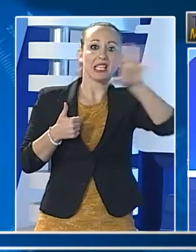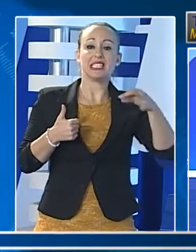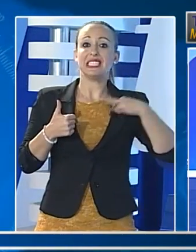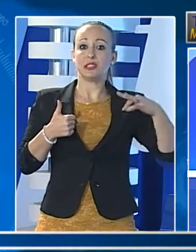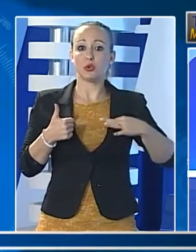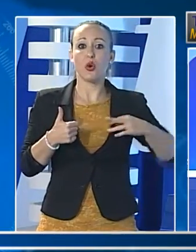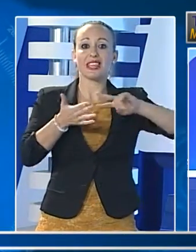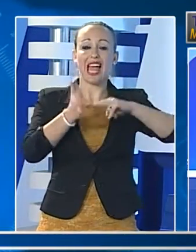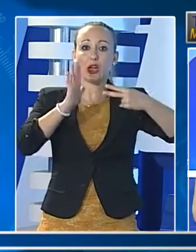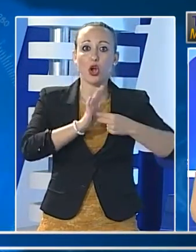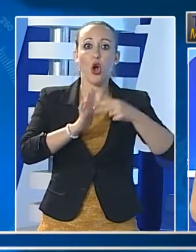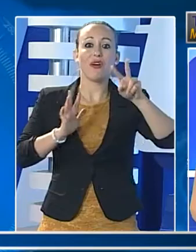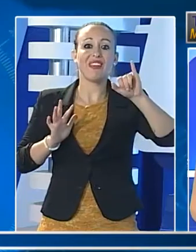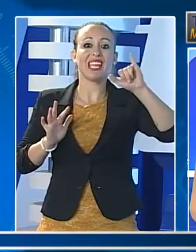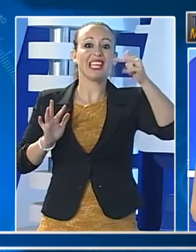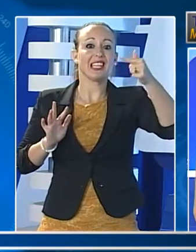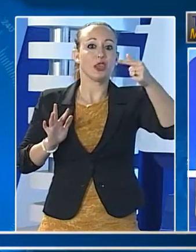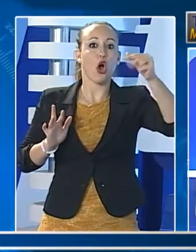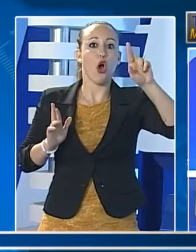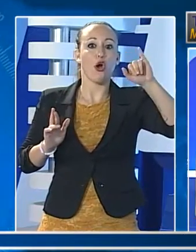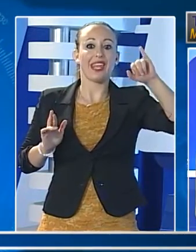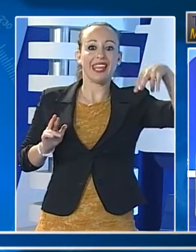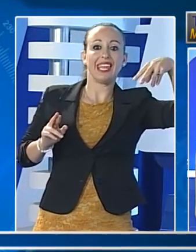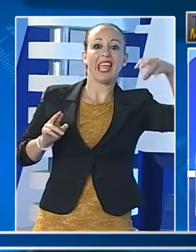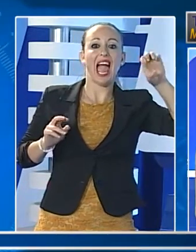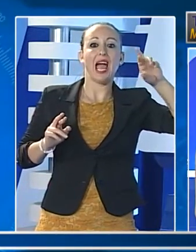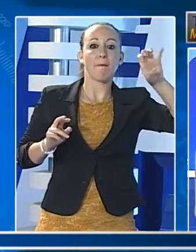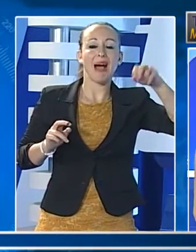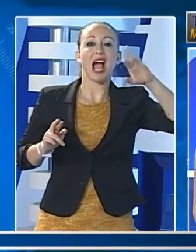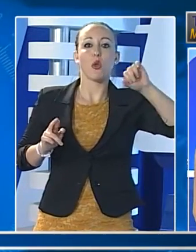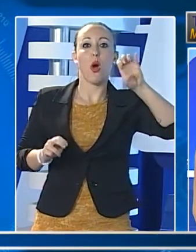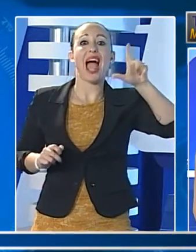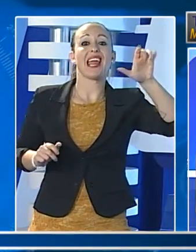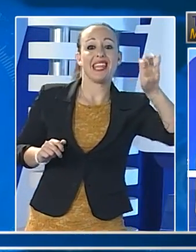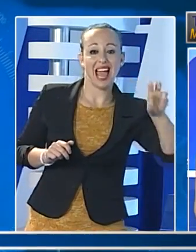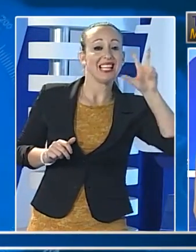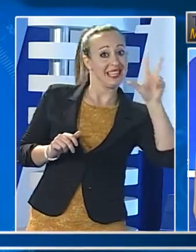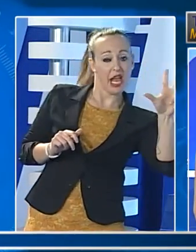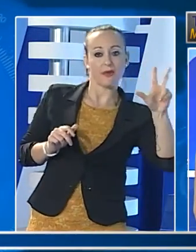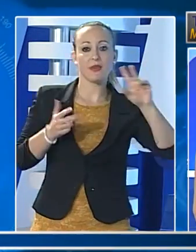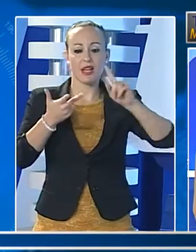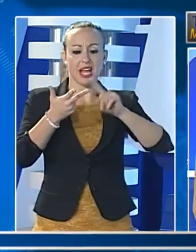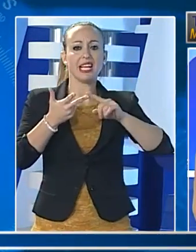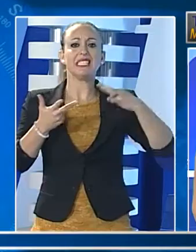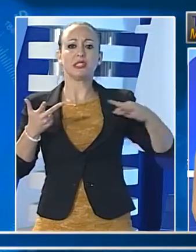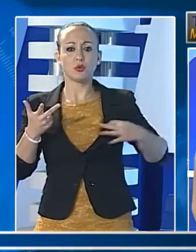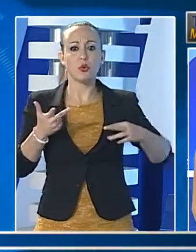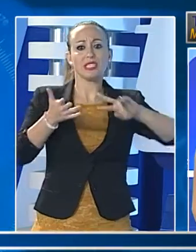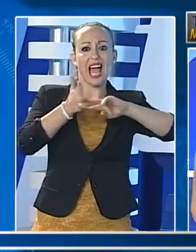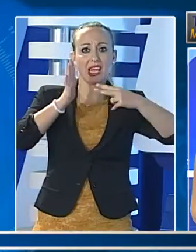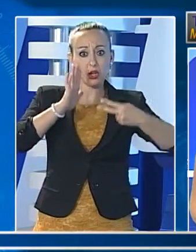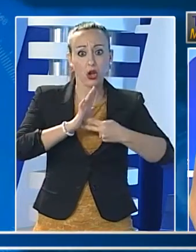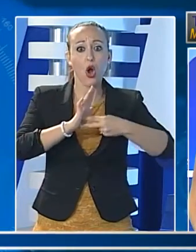partire già dalla prossima settimana uno stato di agitazione che si concretizzerà in occupazioni o